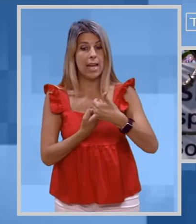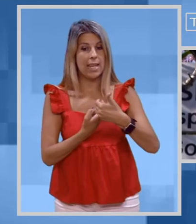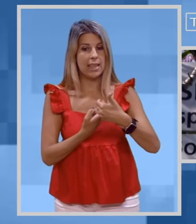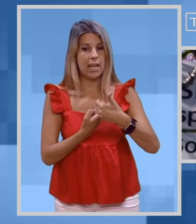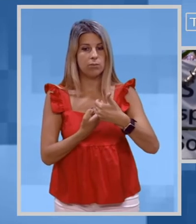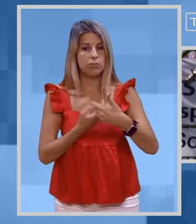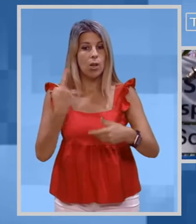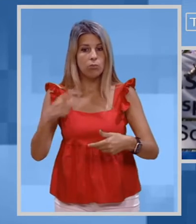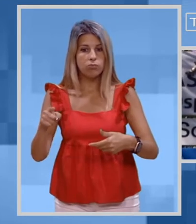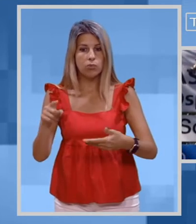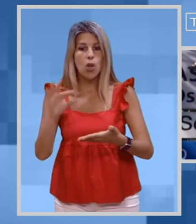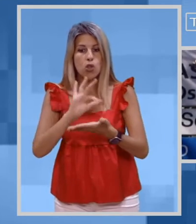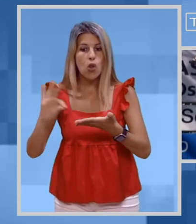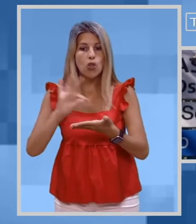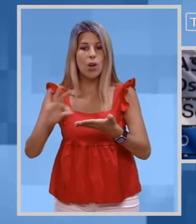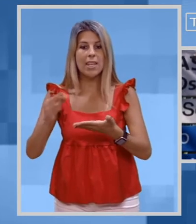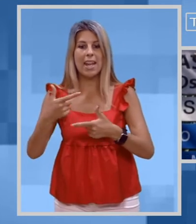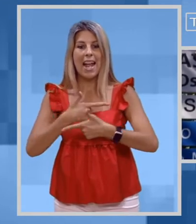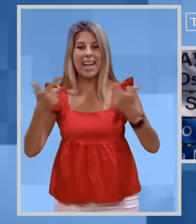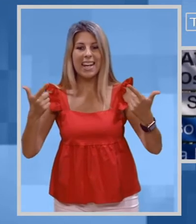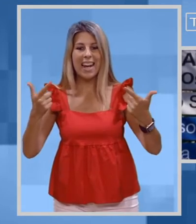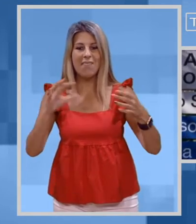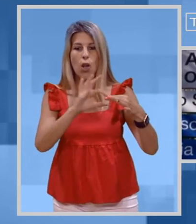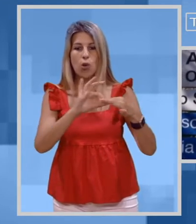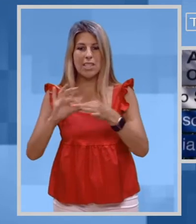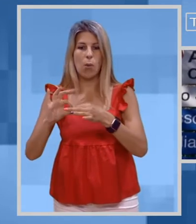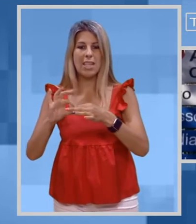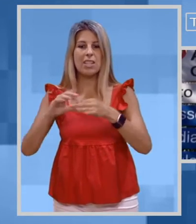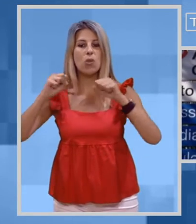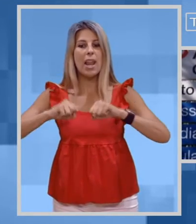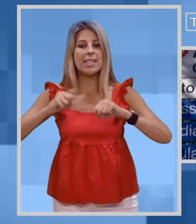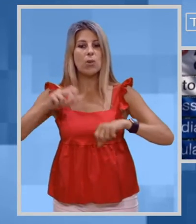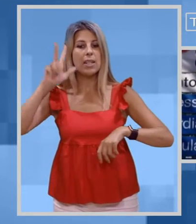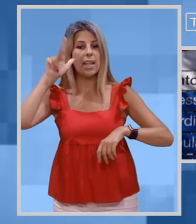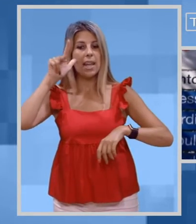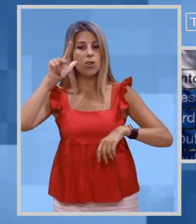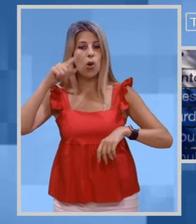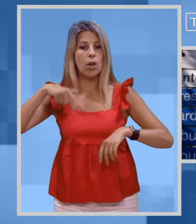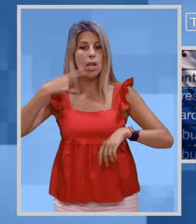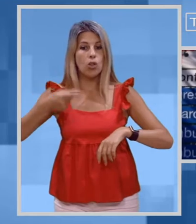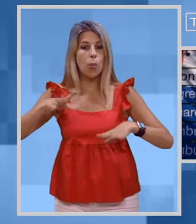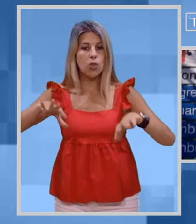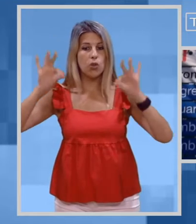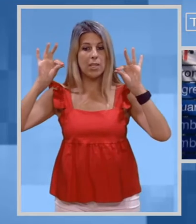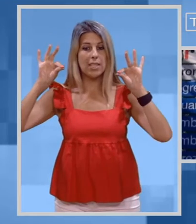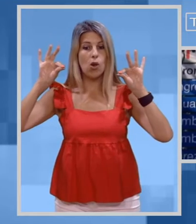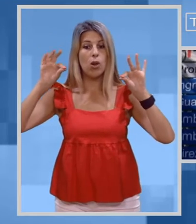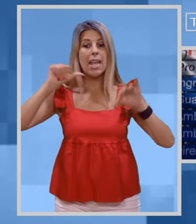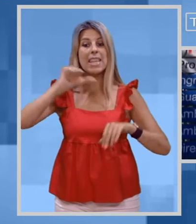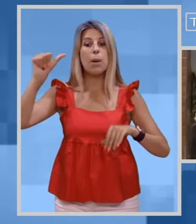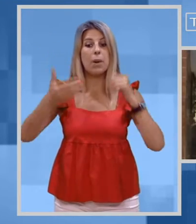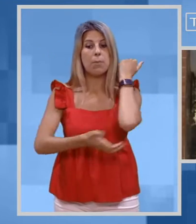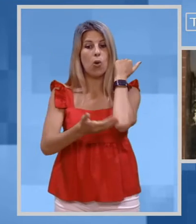collaborazione e solidarietà. La missiva sottolinea le gravi conseguenze sulla salute delle donne in seguita alla